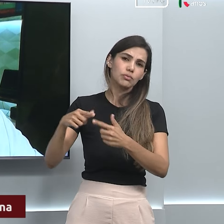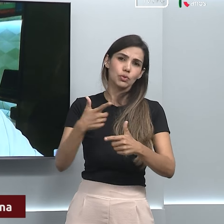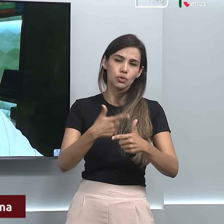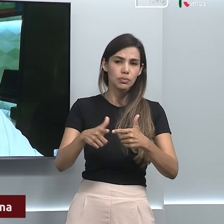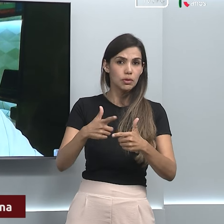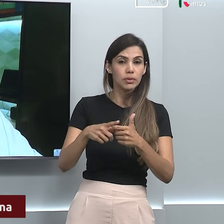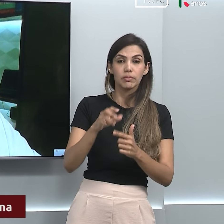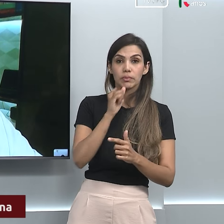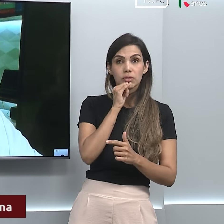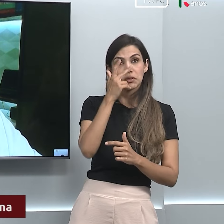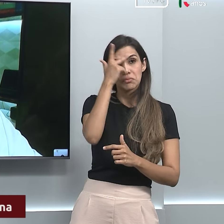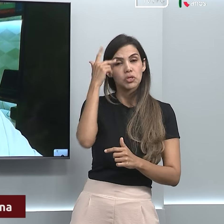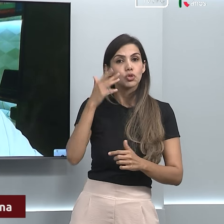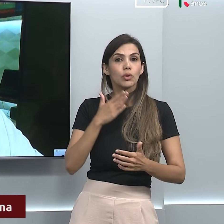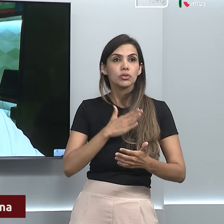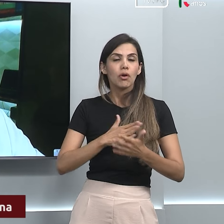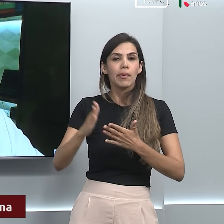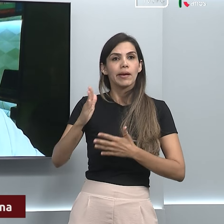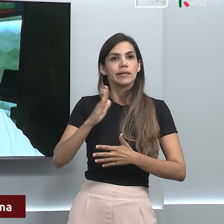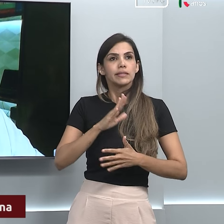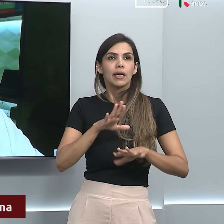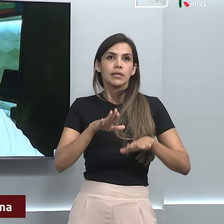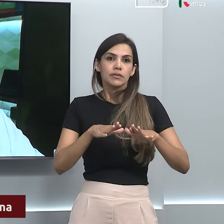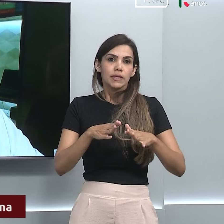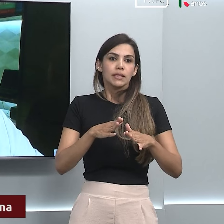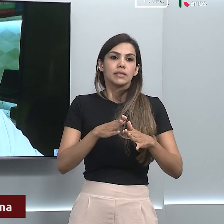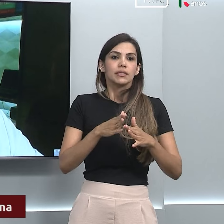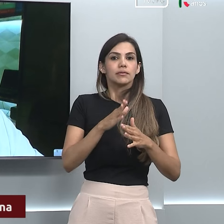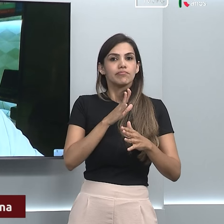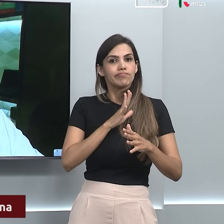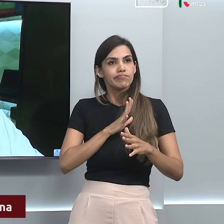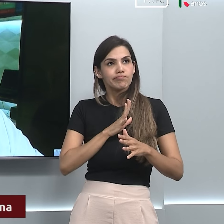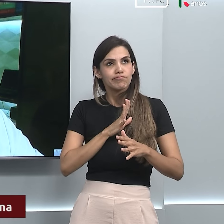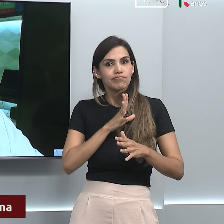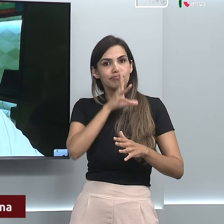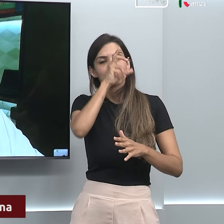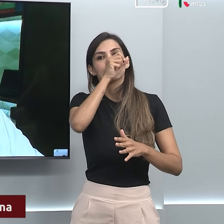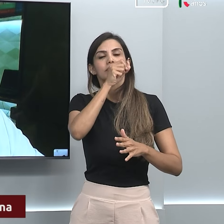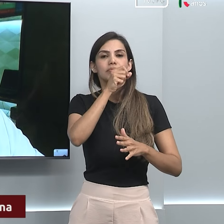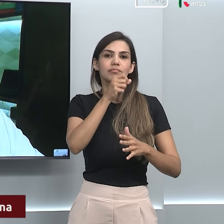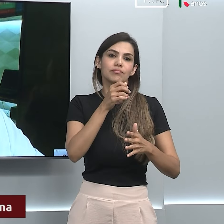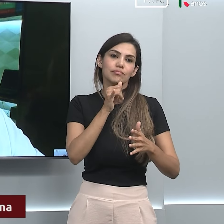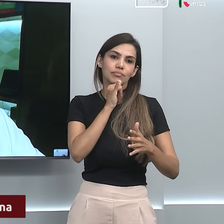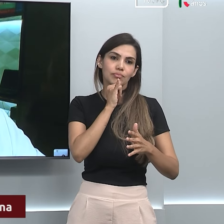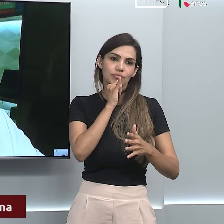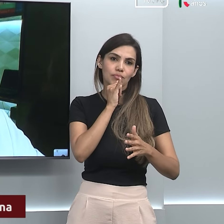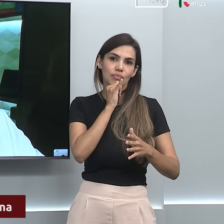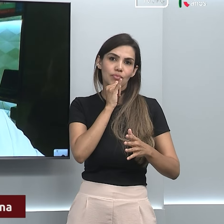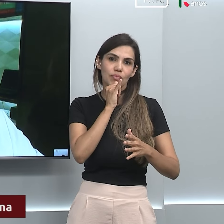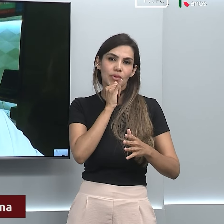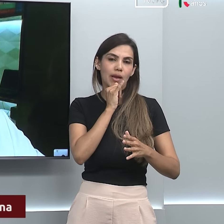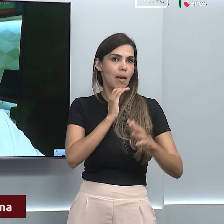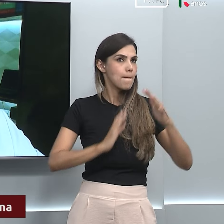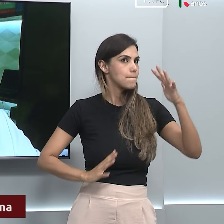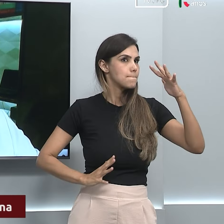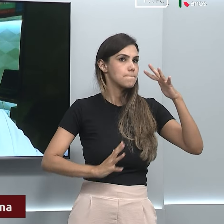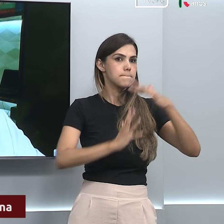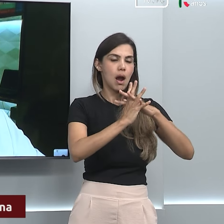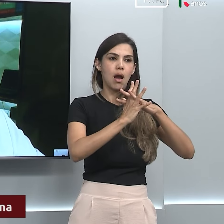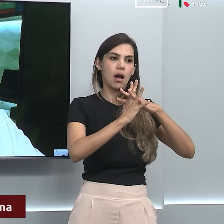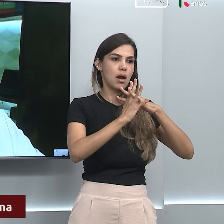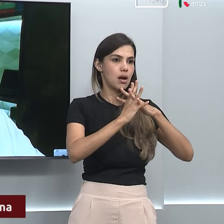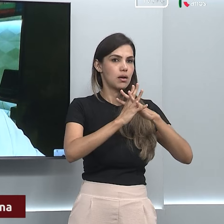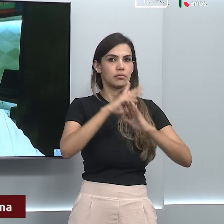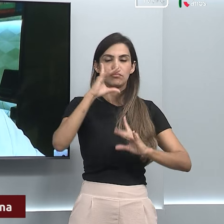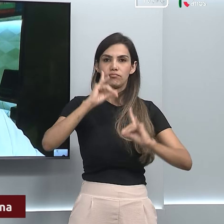usuários, começam a utilizar a testosterona com fim de atingir níveis suprafisiológicos. E aí